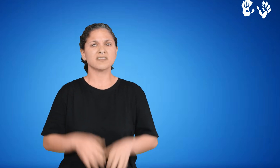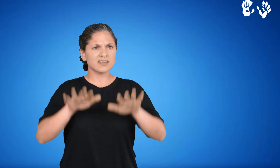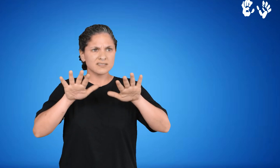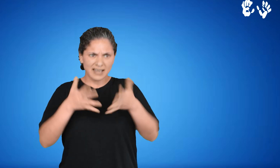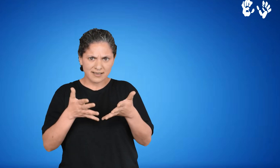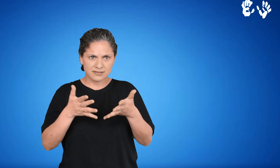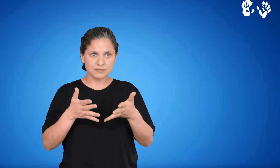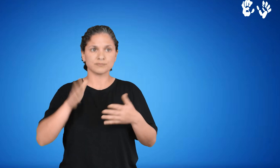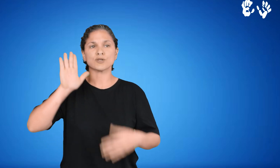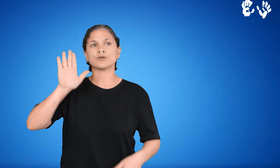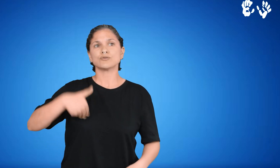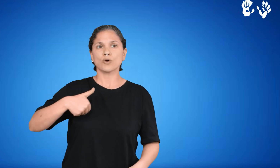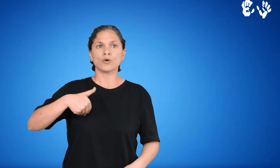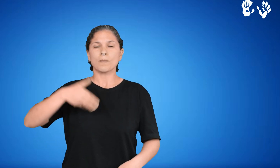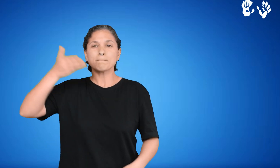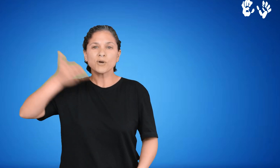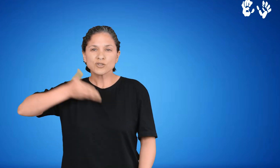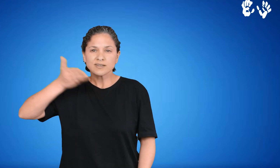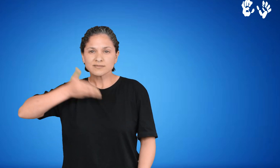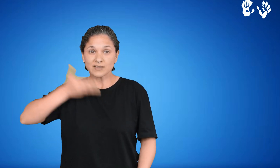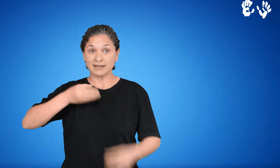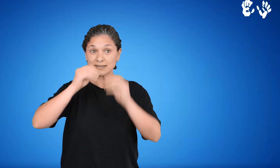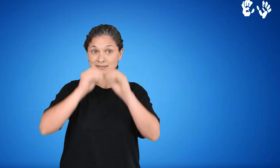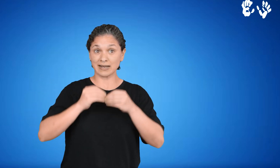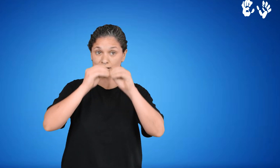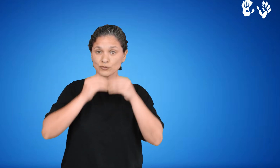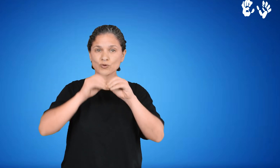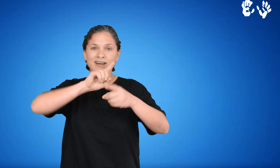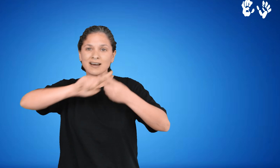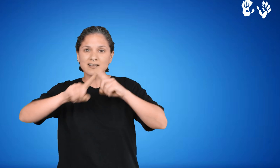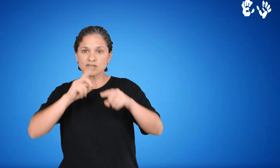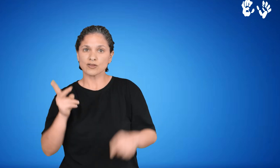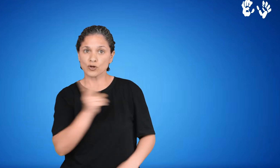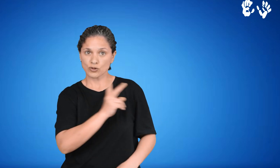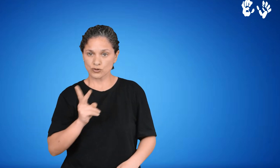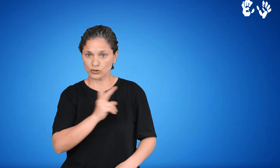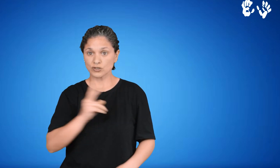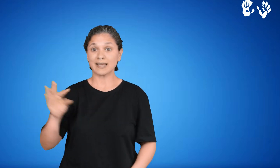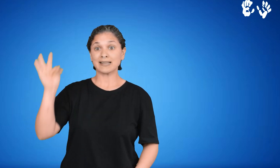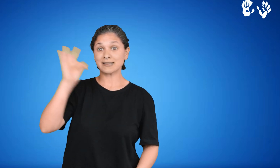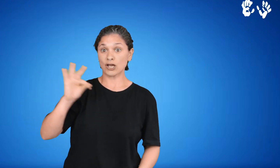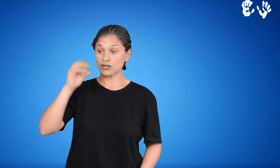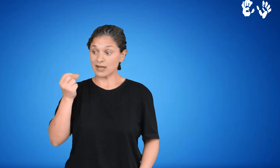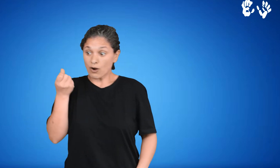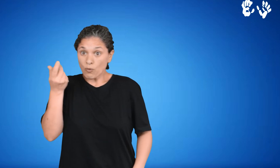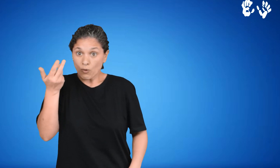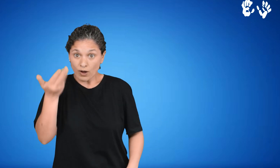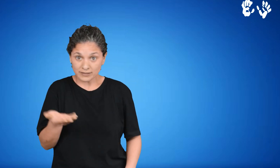El rendimiento de una reacción es el porcentaje que relaciona la cantidad teórica con la cantidad experimental realmente